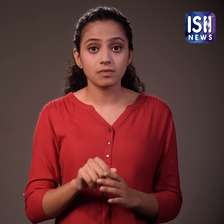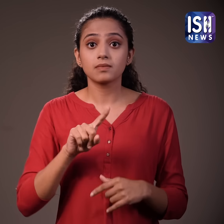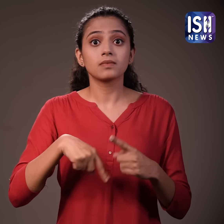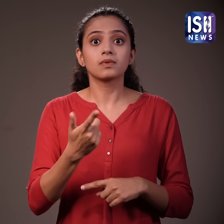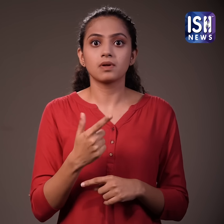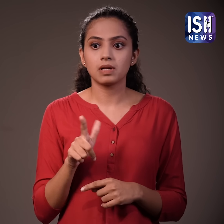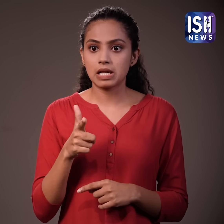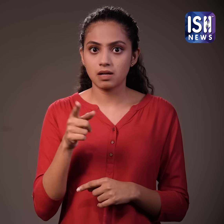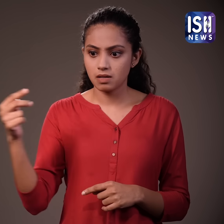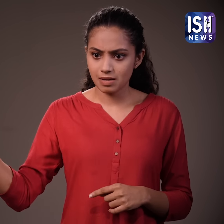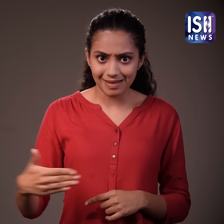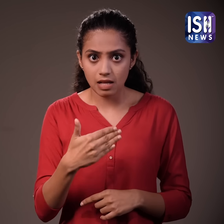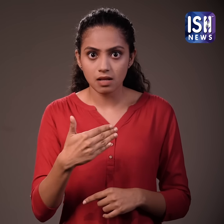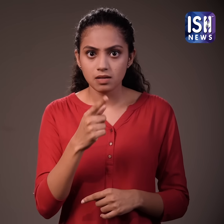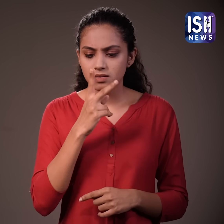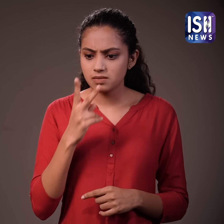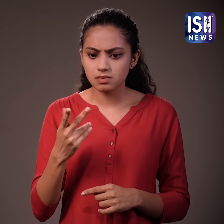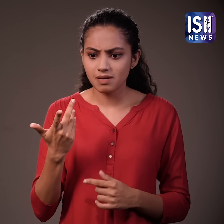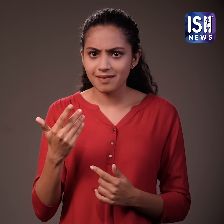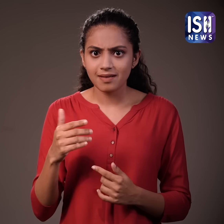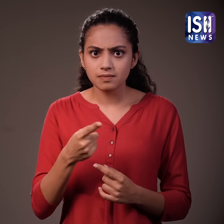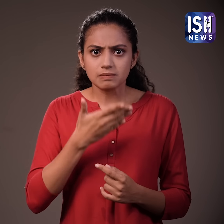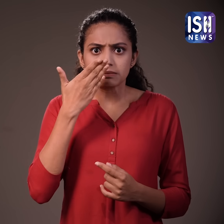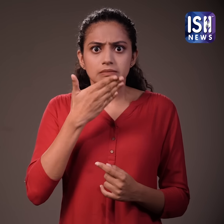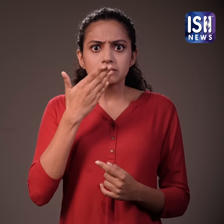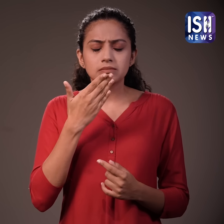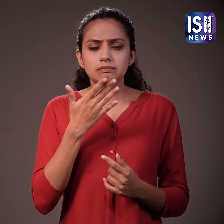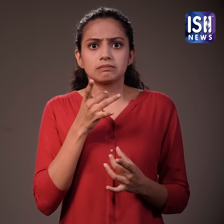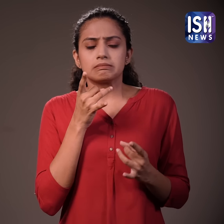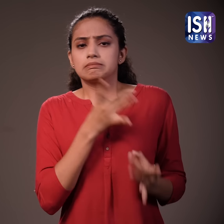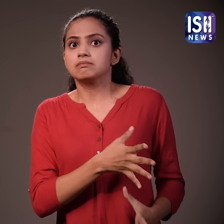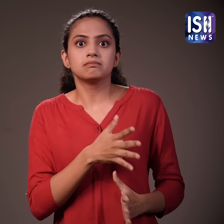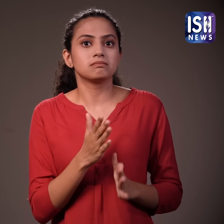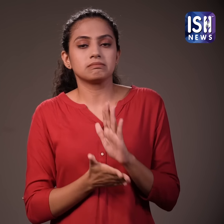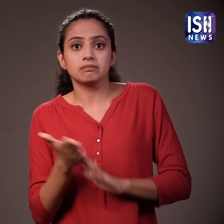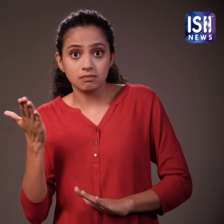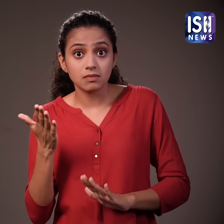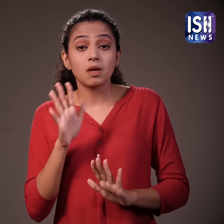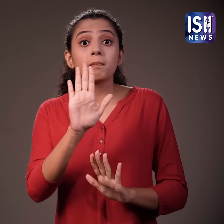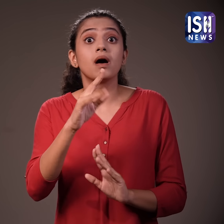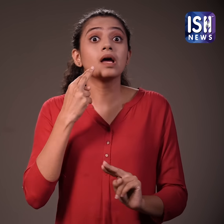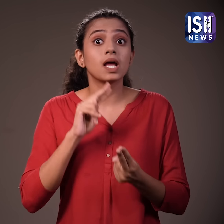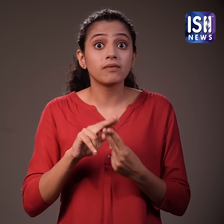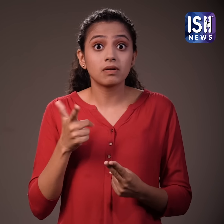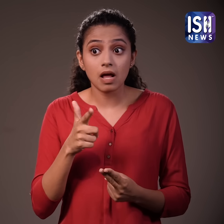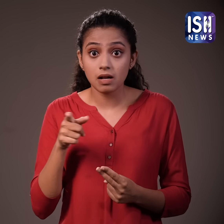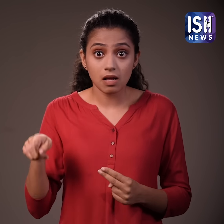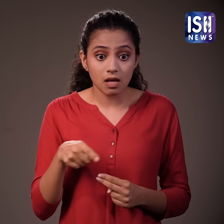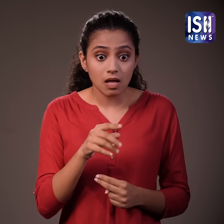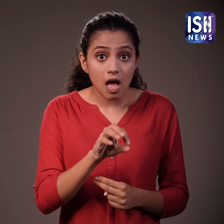ऐसा माना जाता है कि इसका असर उनकी सास लेने पर पड़ता है लेकिन अगर वे गलती से